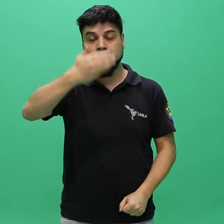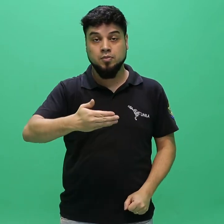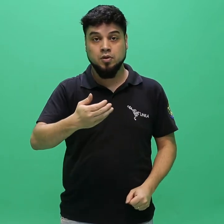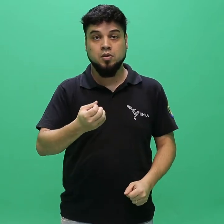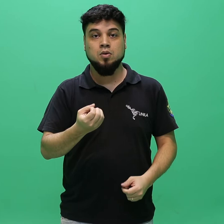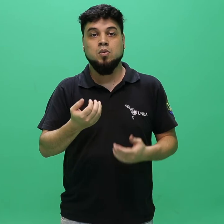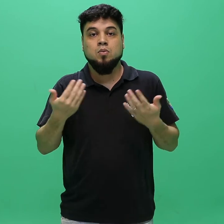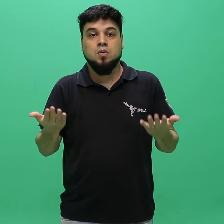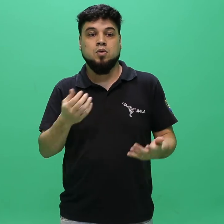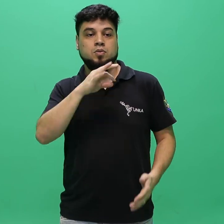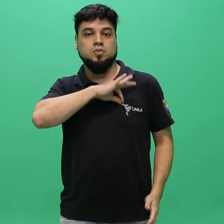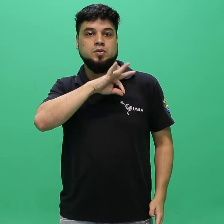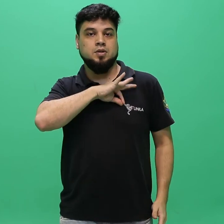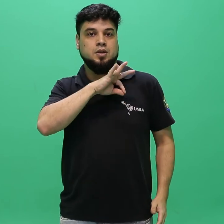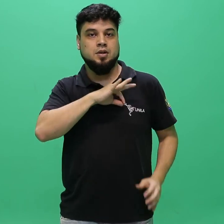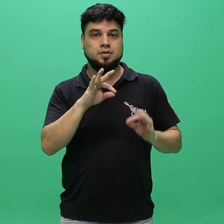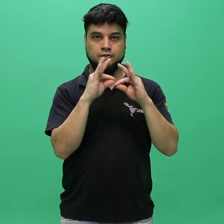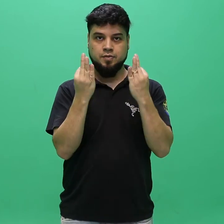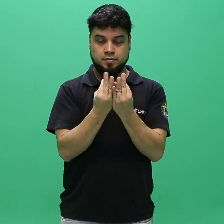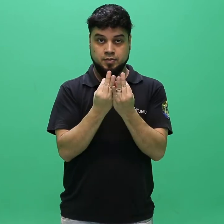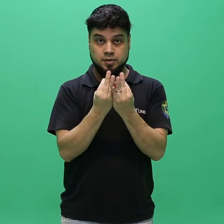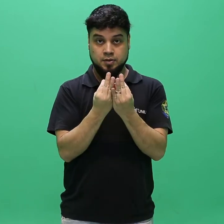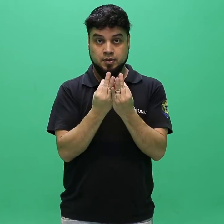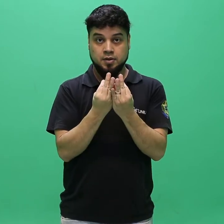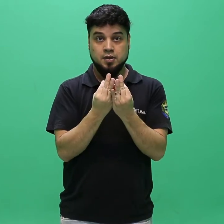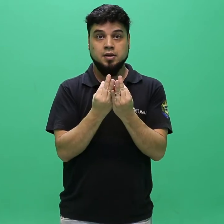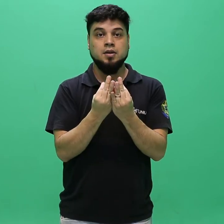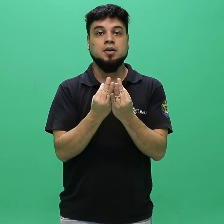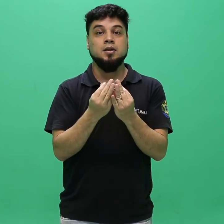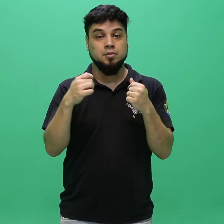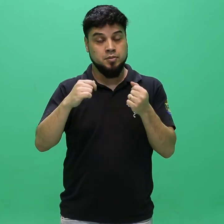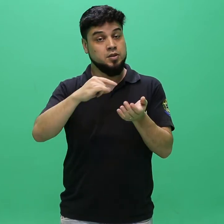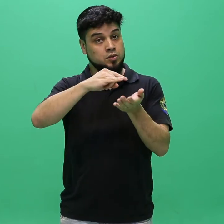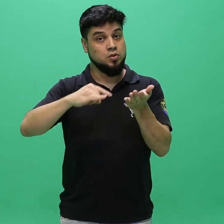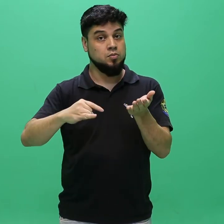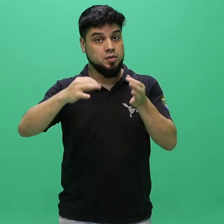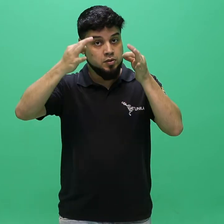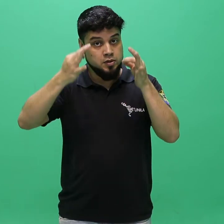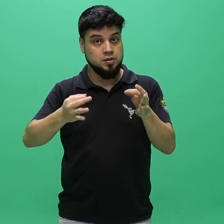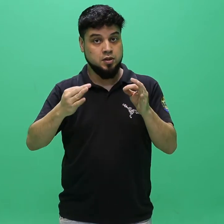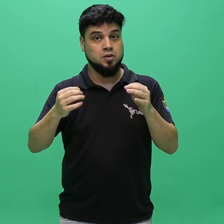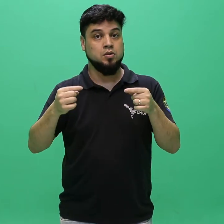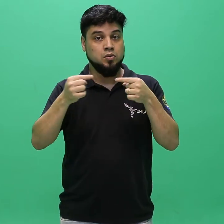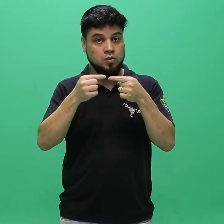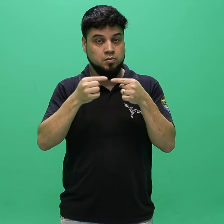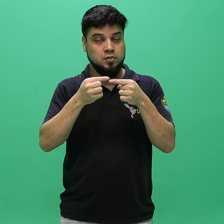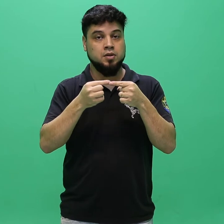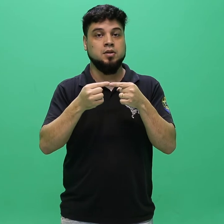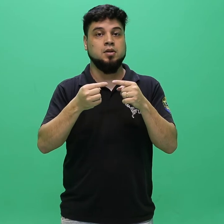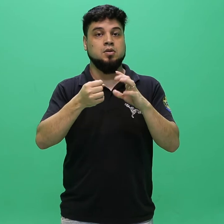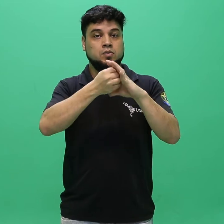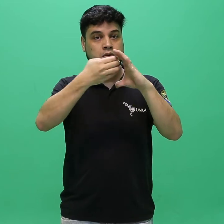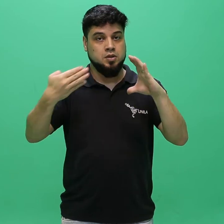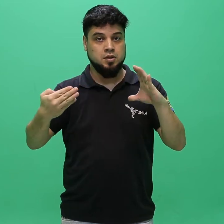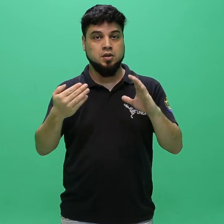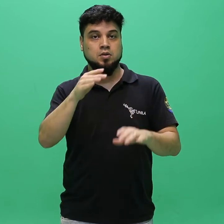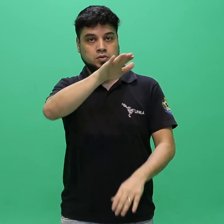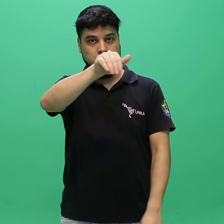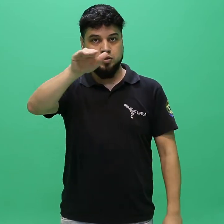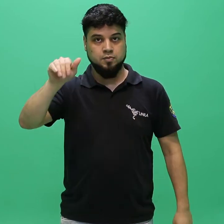devendo estes estar em conformidade com os documentos solicitados pelo referido edital